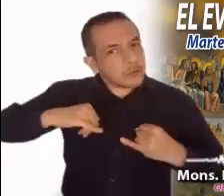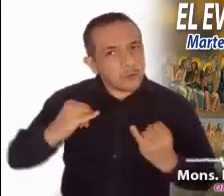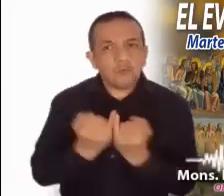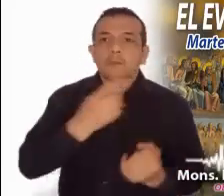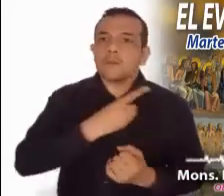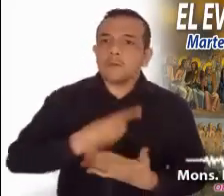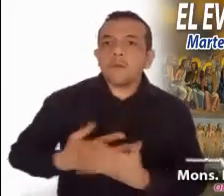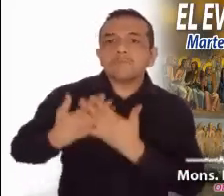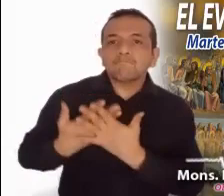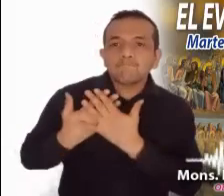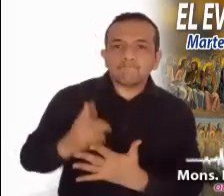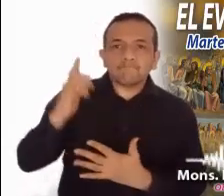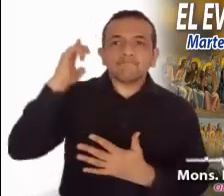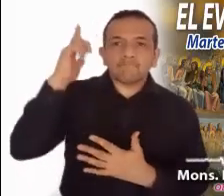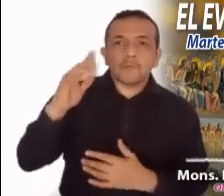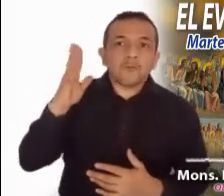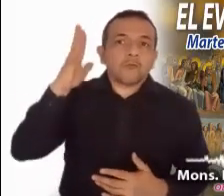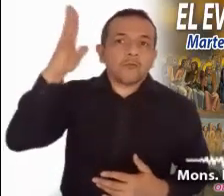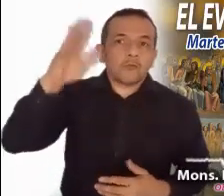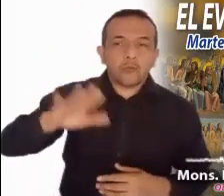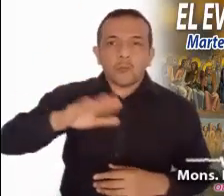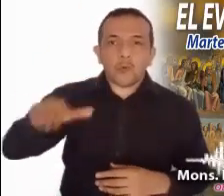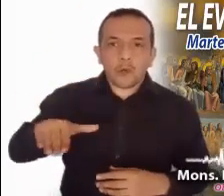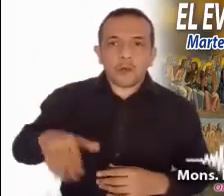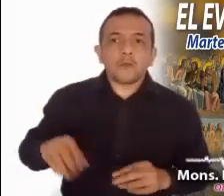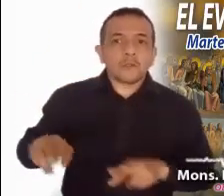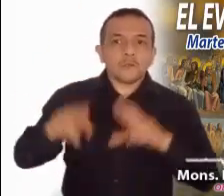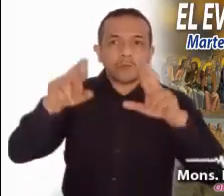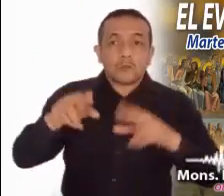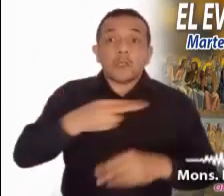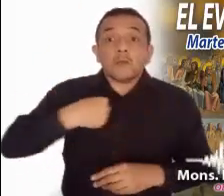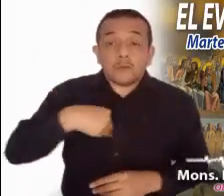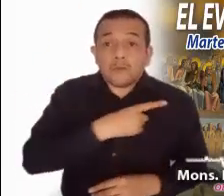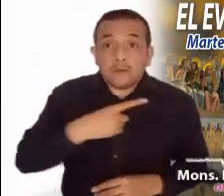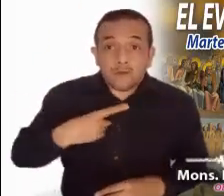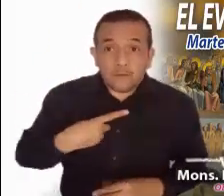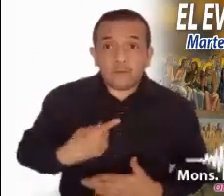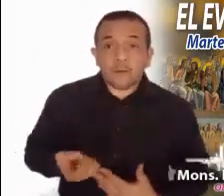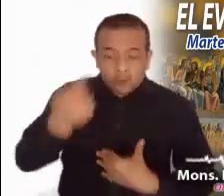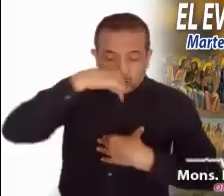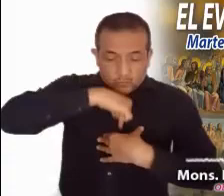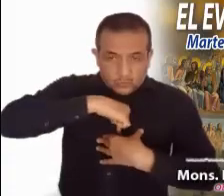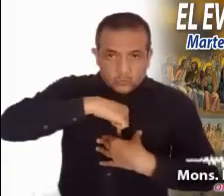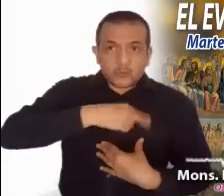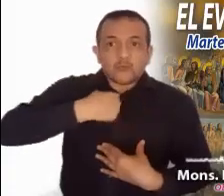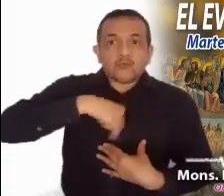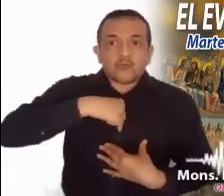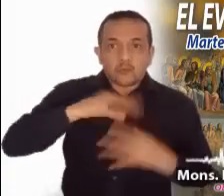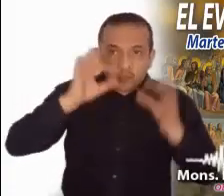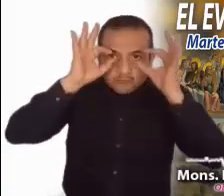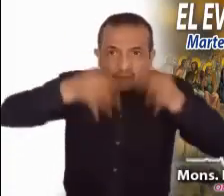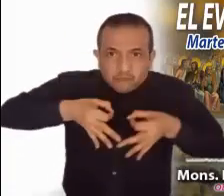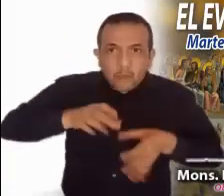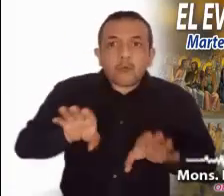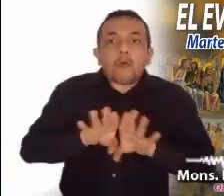presente nuestra esperanza en la resurrección de los muertos y examinemos el camino hacia donde nos va